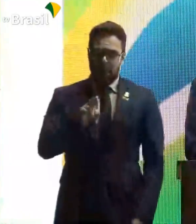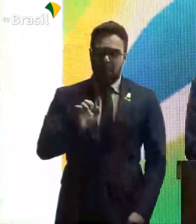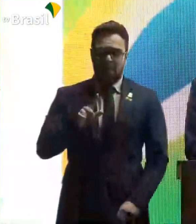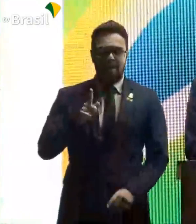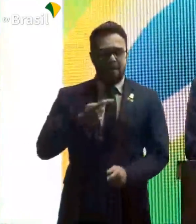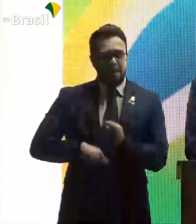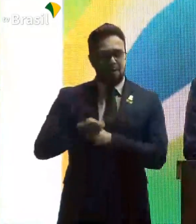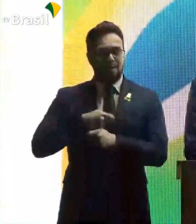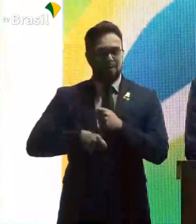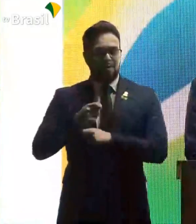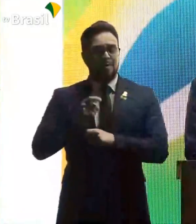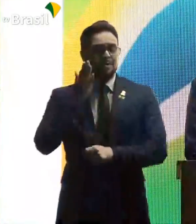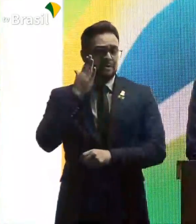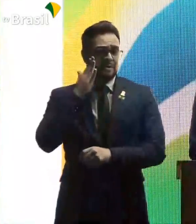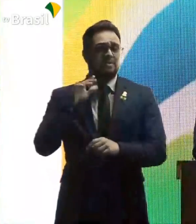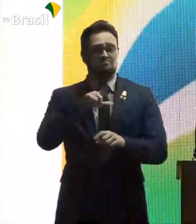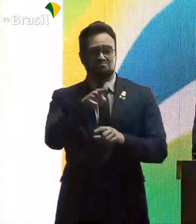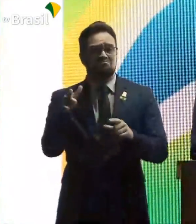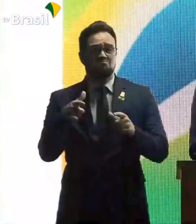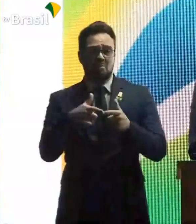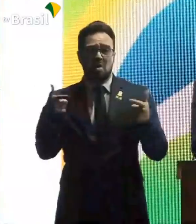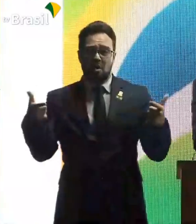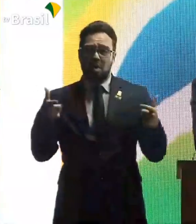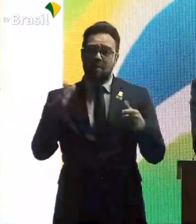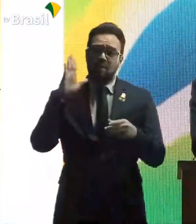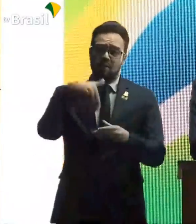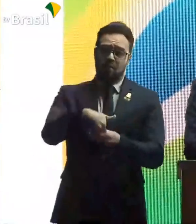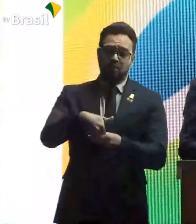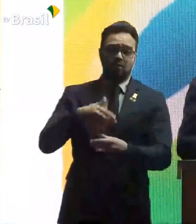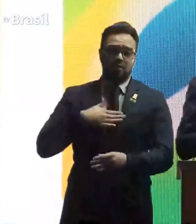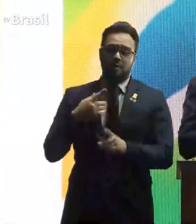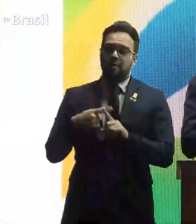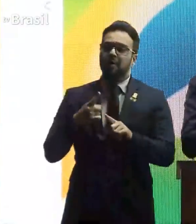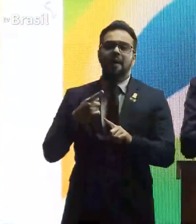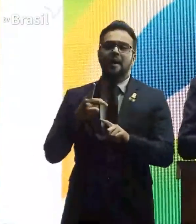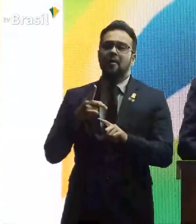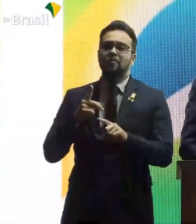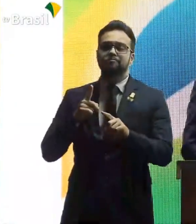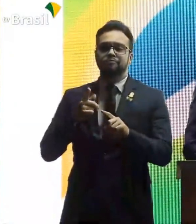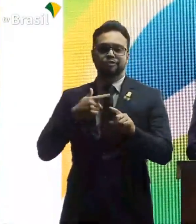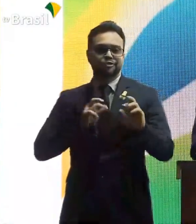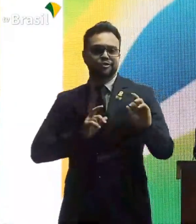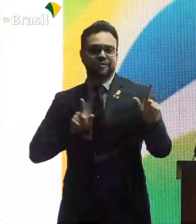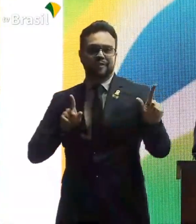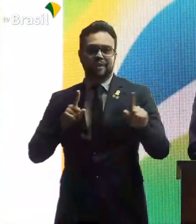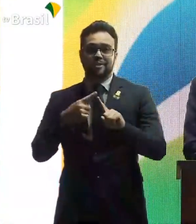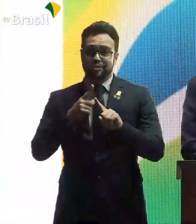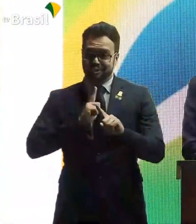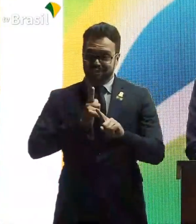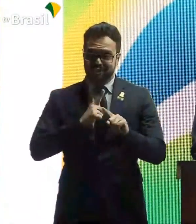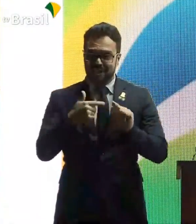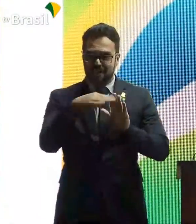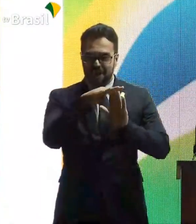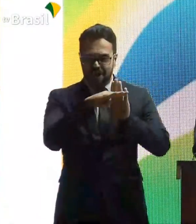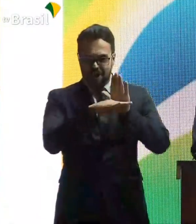Creio eu que muitos senhores votaram em mim, porque eu era o diferente naquela relação de 13 candidatos.